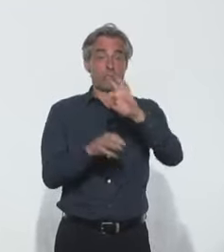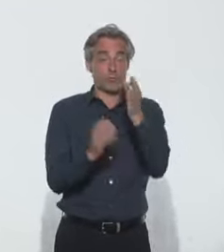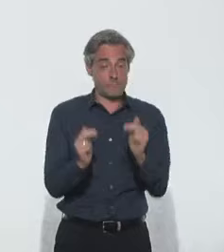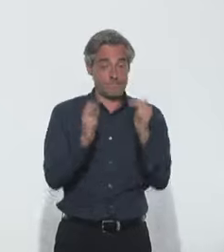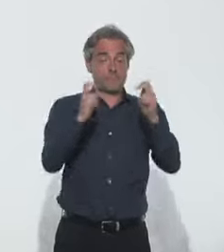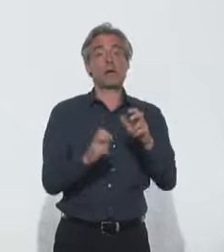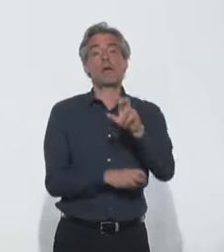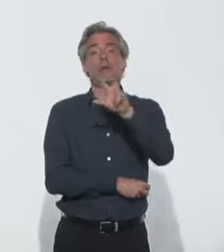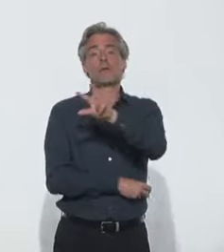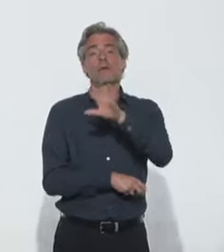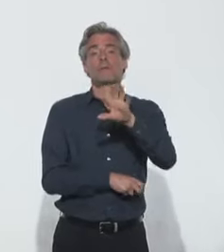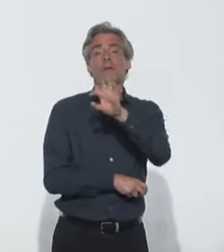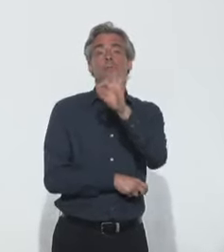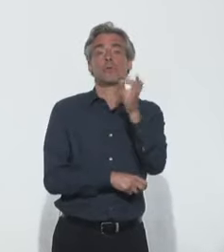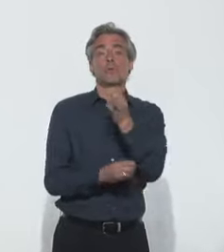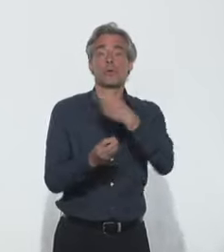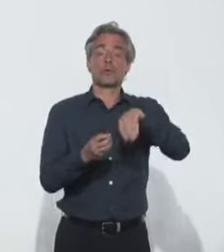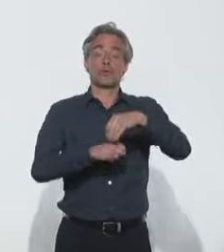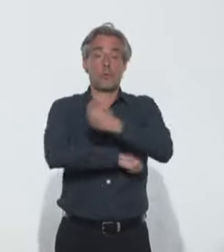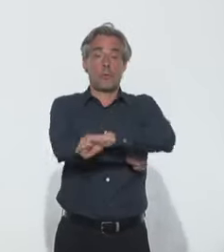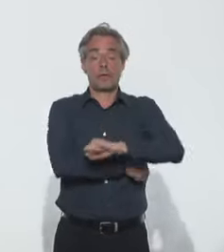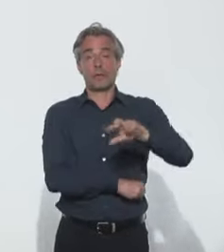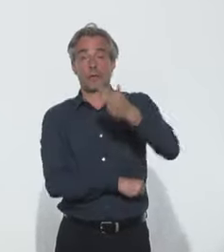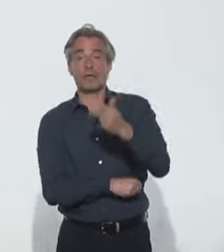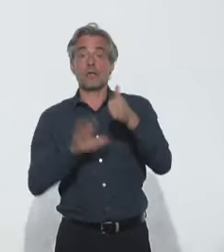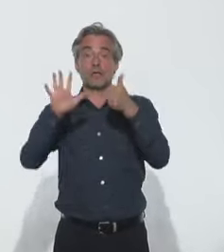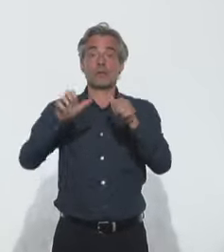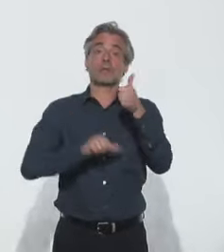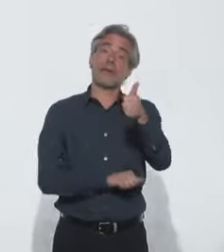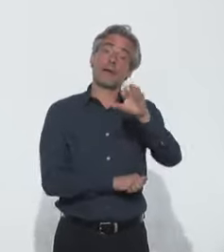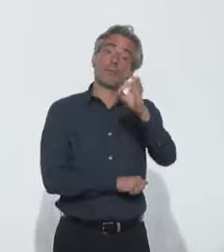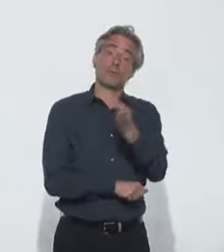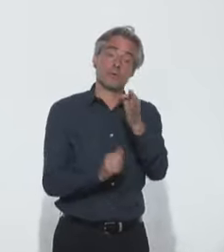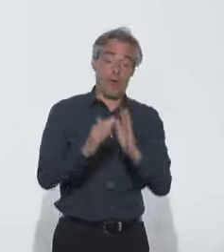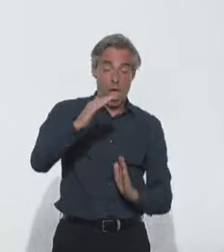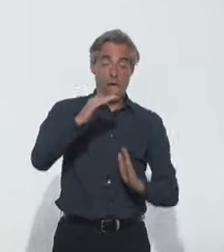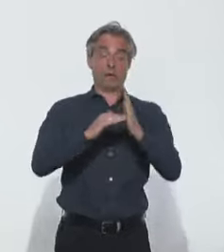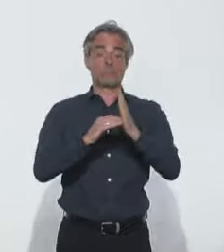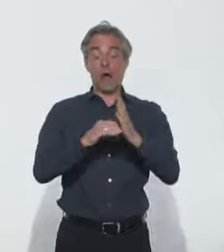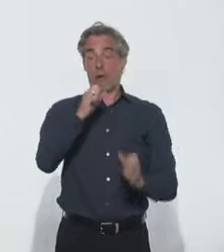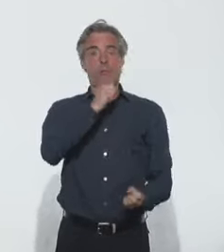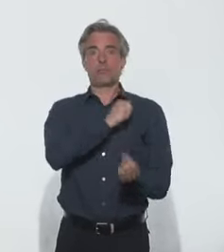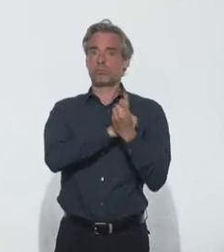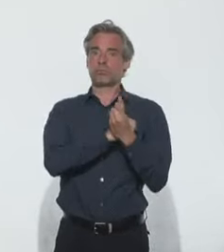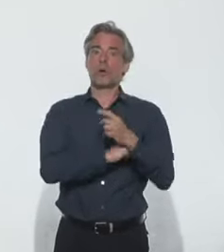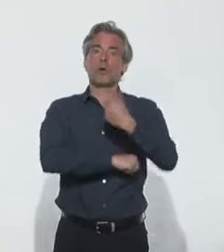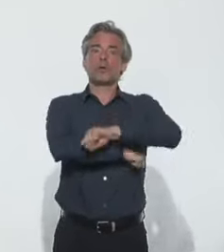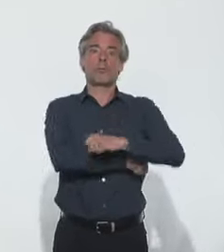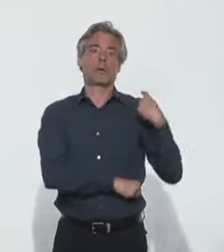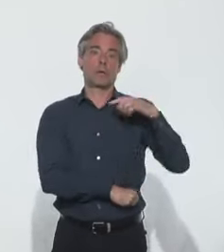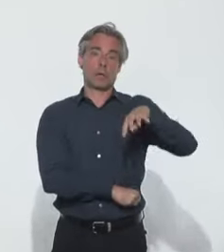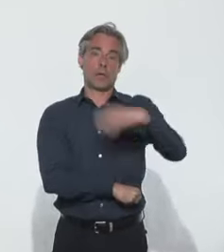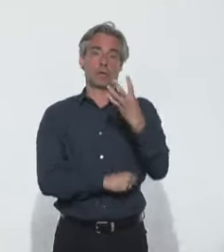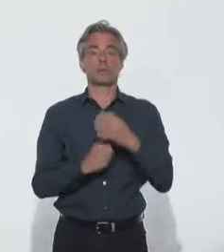35,9% en semaine 13, à 61% d'excès, c'est un excès exceptionnel, en semaine